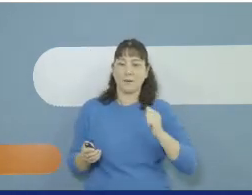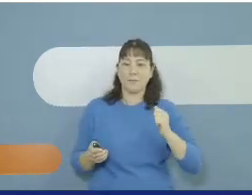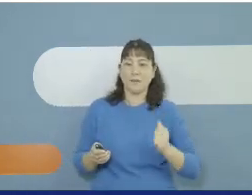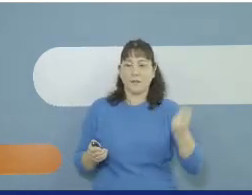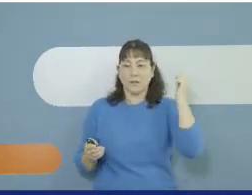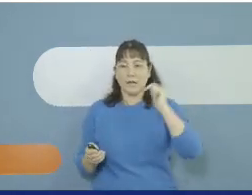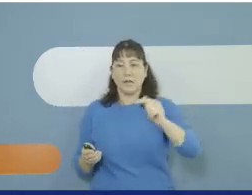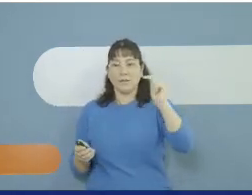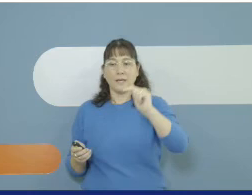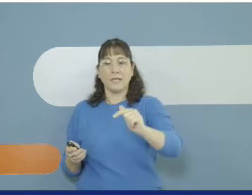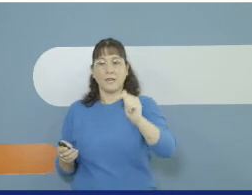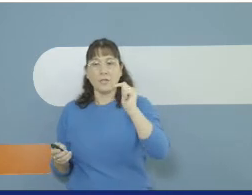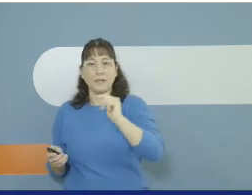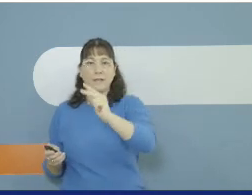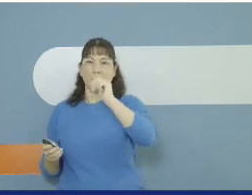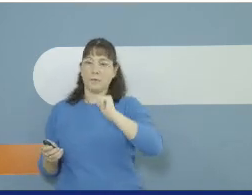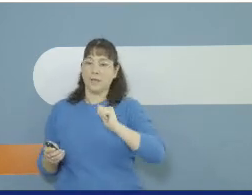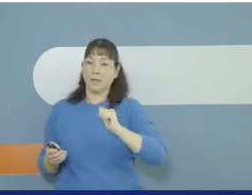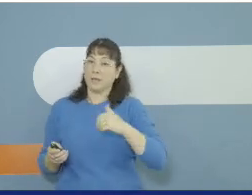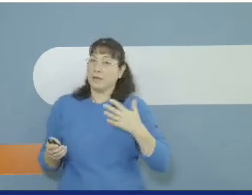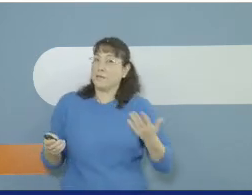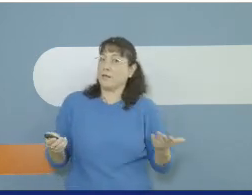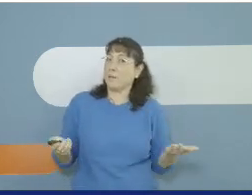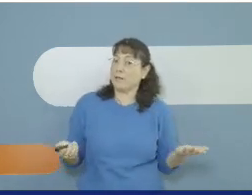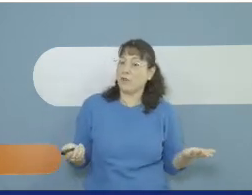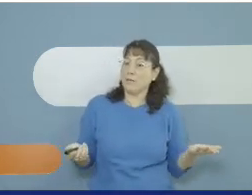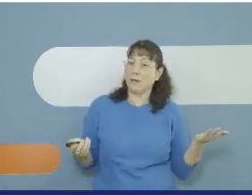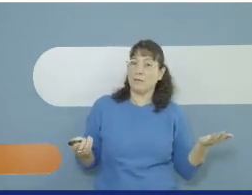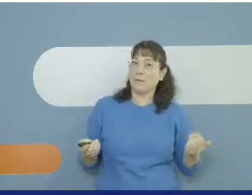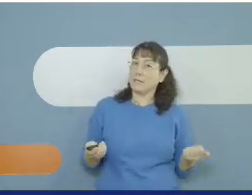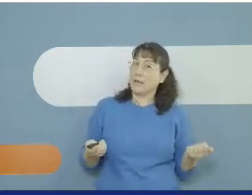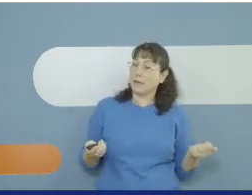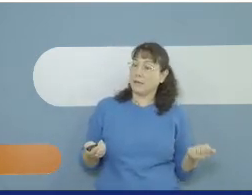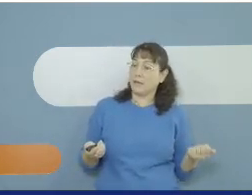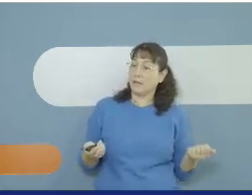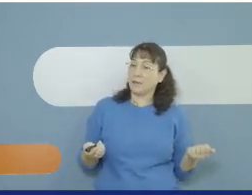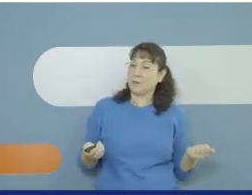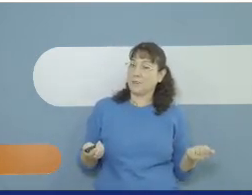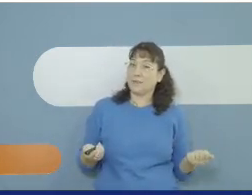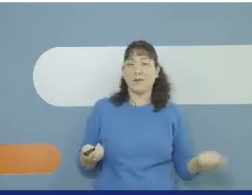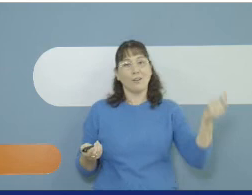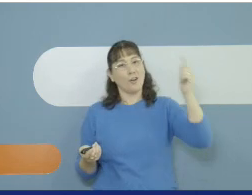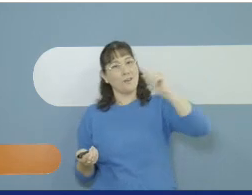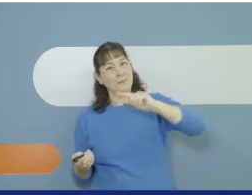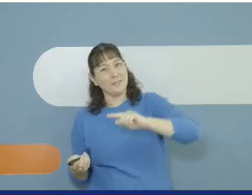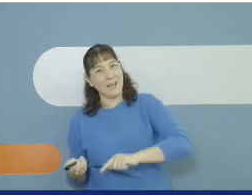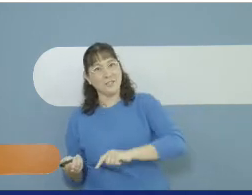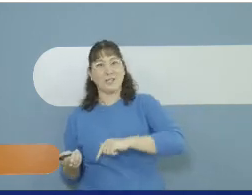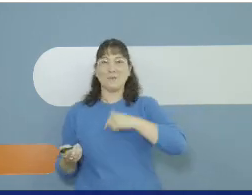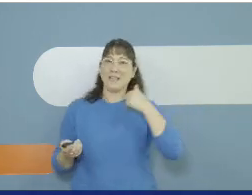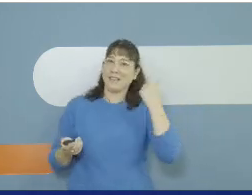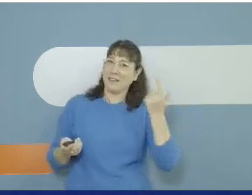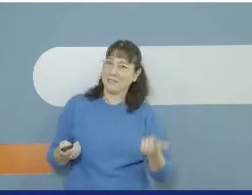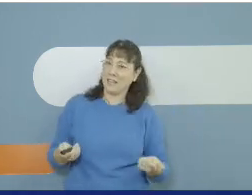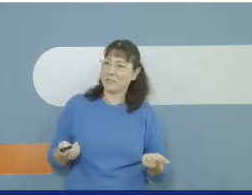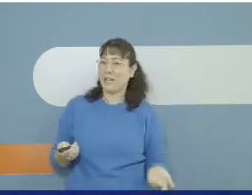לבקר הלך והלך שעתיים בערך לפתע פתאום מה מצא בדרך? כובע מקש